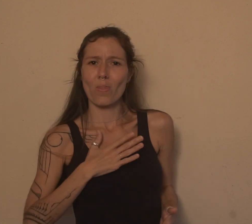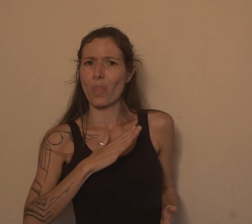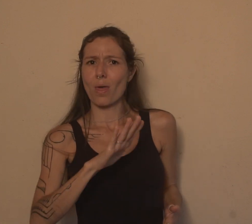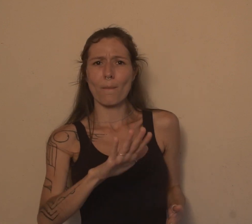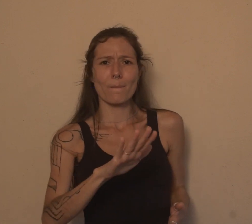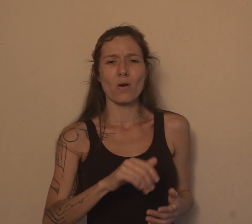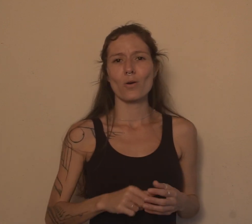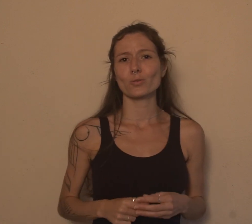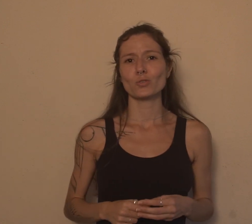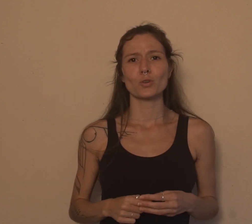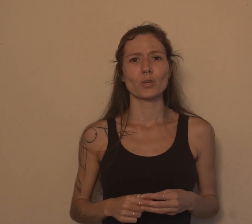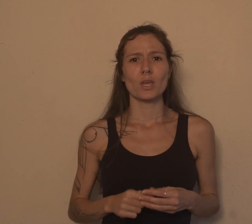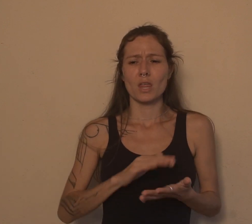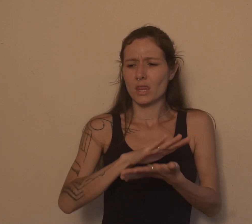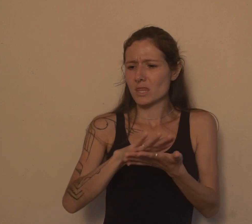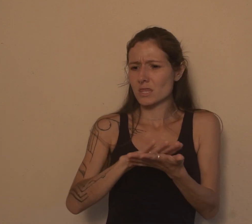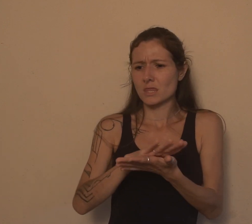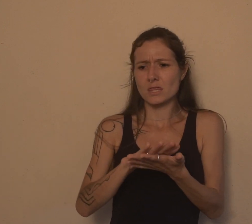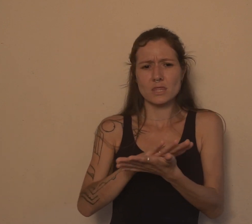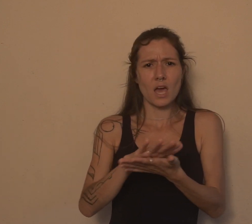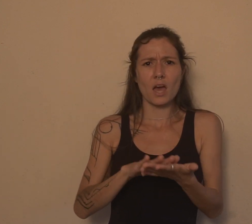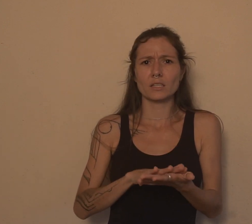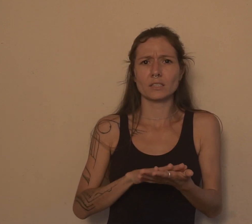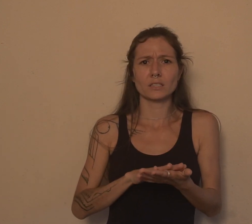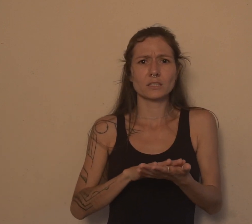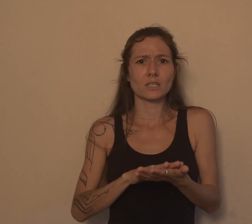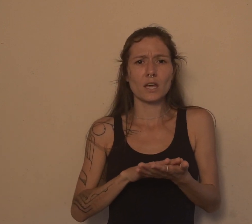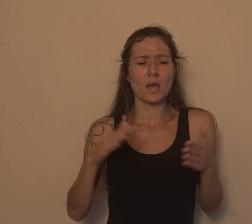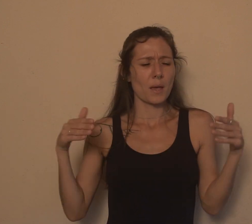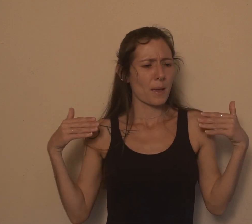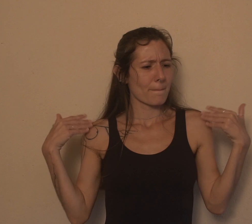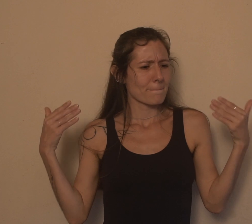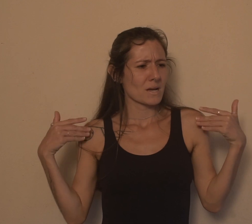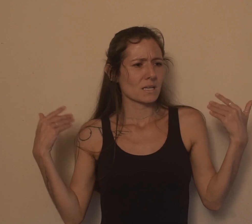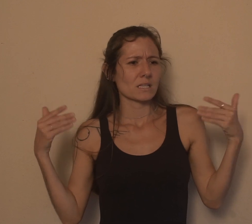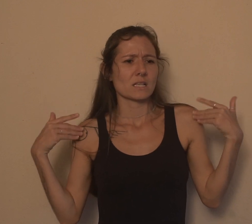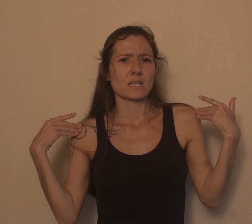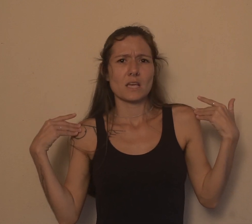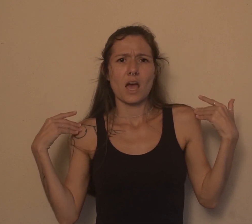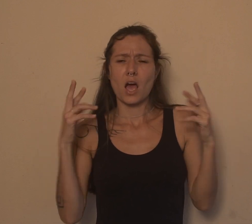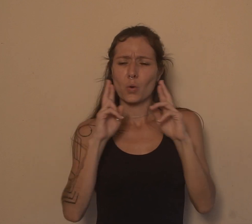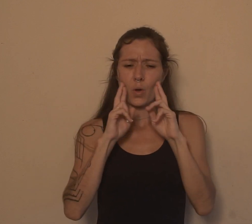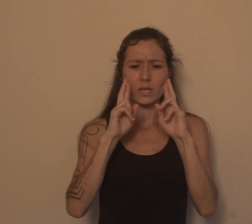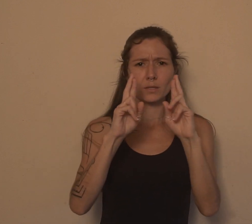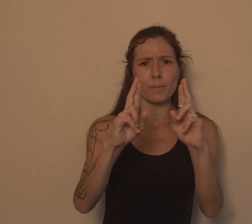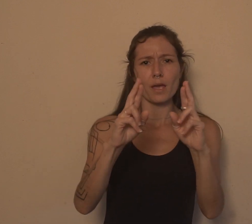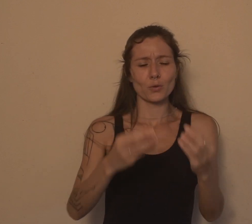às vezes, estar com algumas garcinhas, alguma coisa, porque eu estou saindo completamente fora da linha. e eu